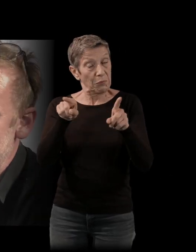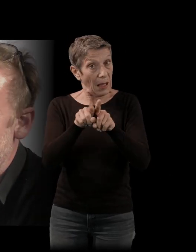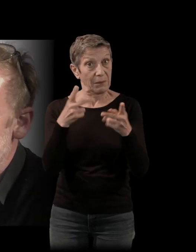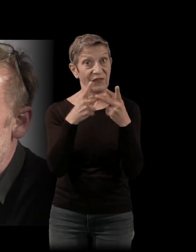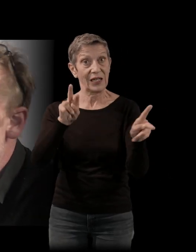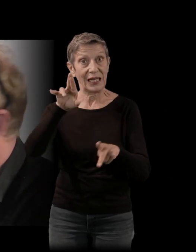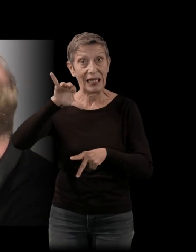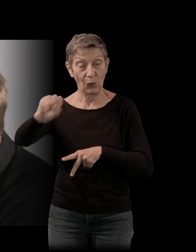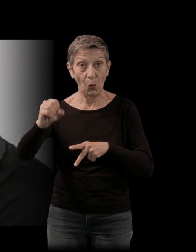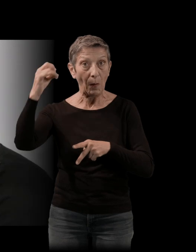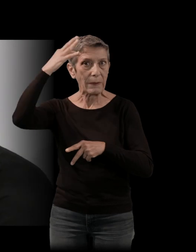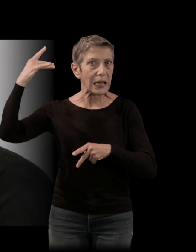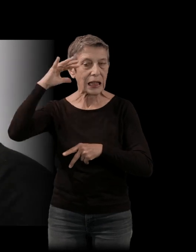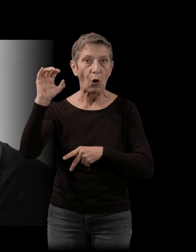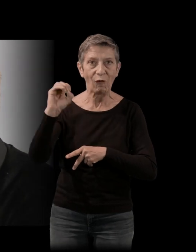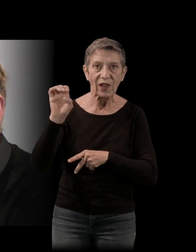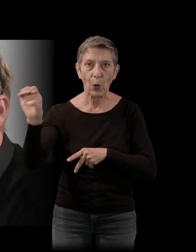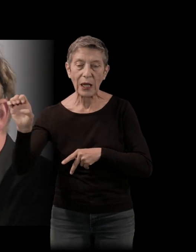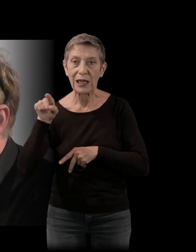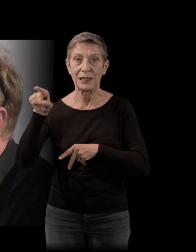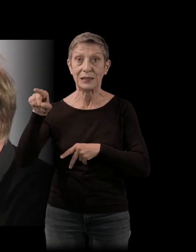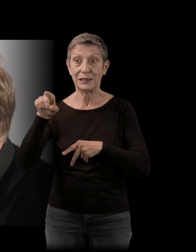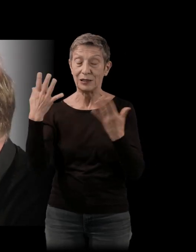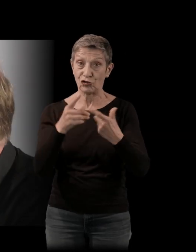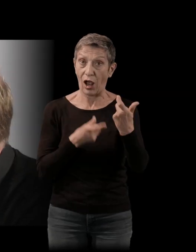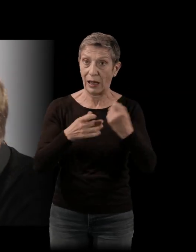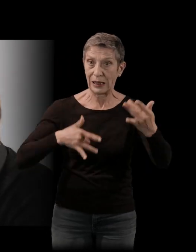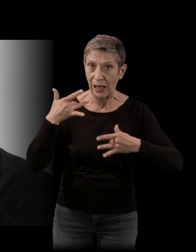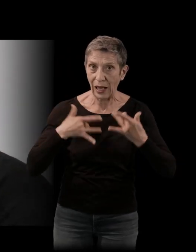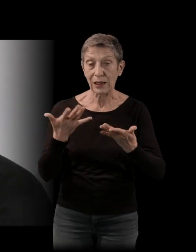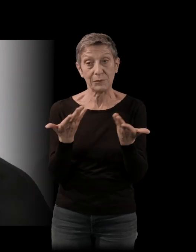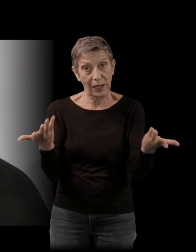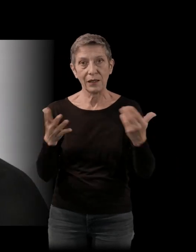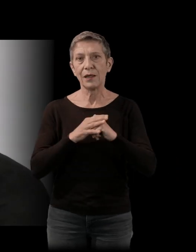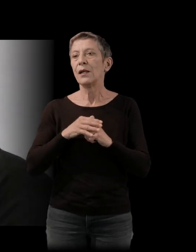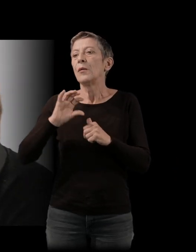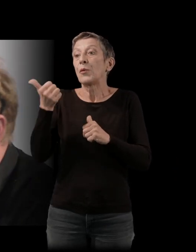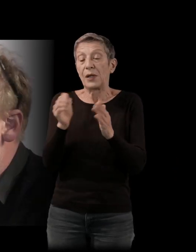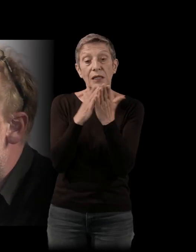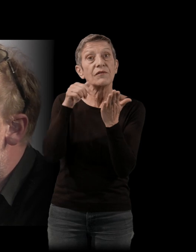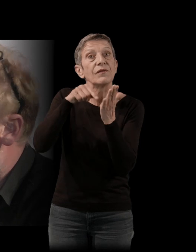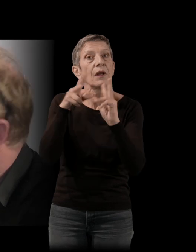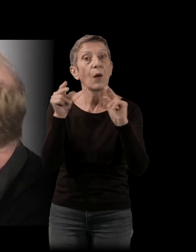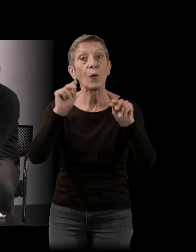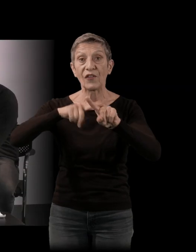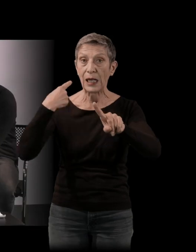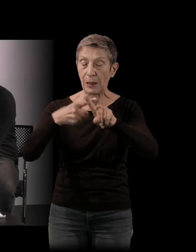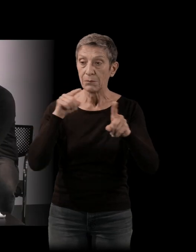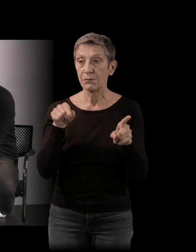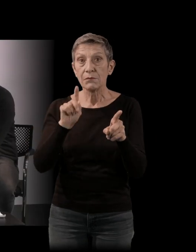d'Orpheus et d'Eurydice. Donc c'est avant tout et peut-être d'abord l'histoire d'un film, avec tout ce que comporte finalement la création d'un film, à